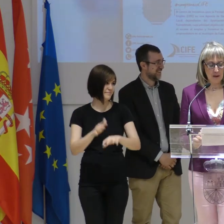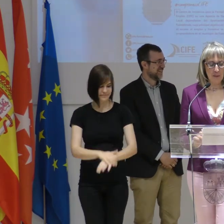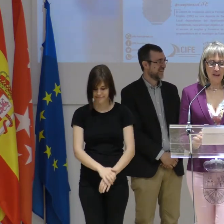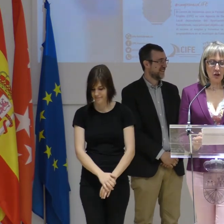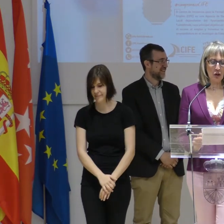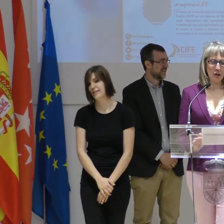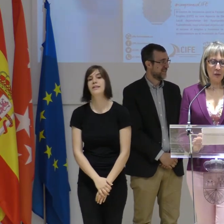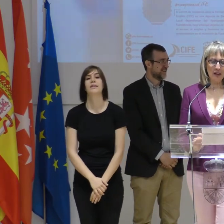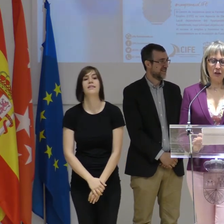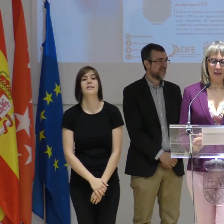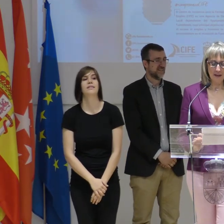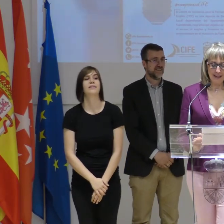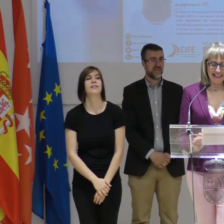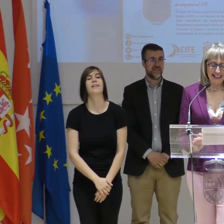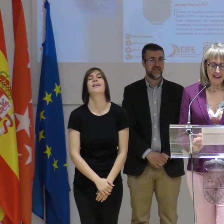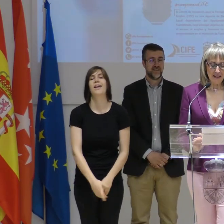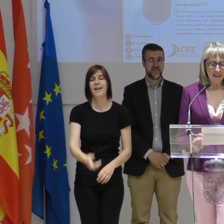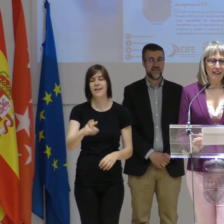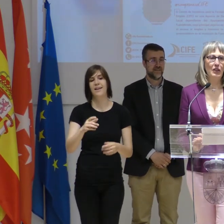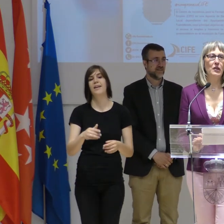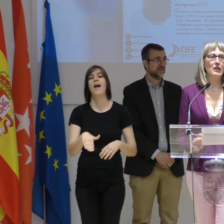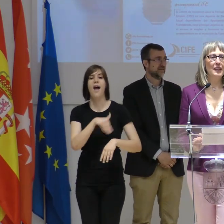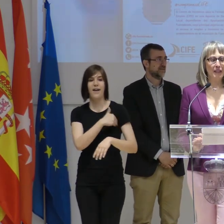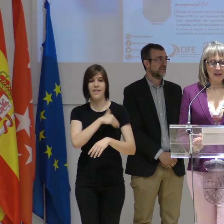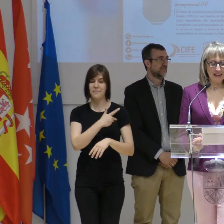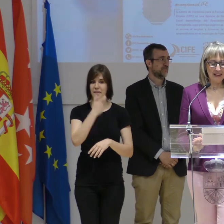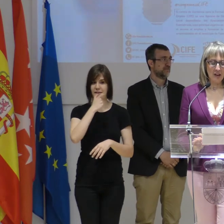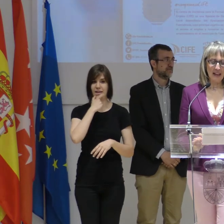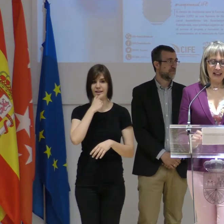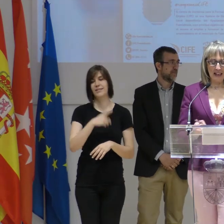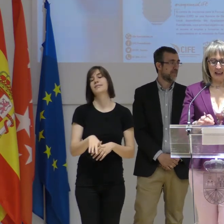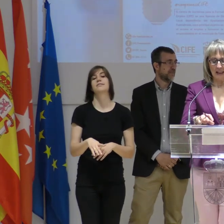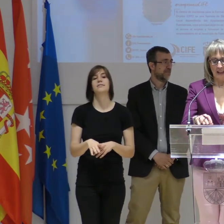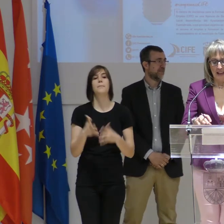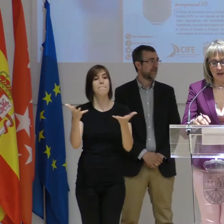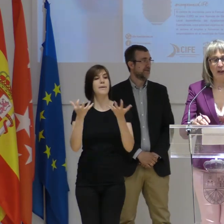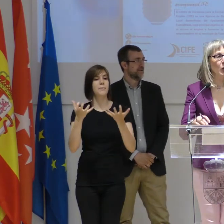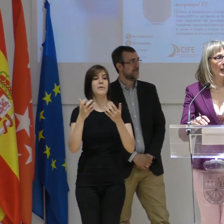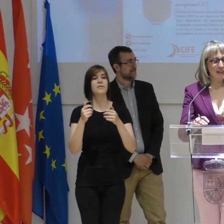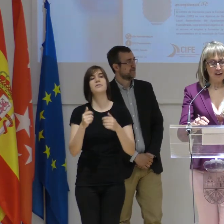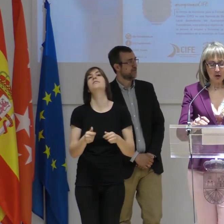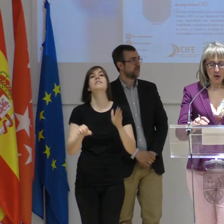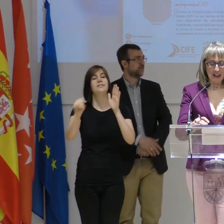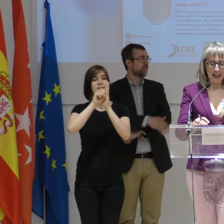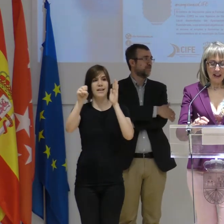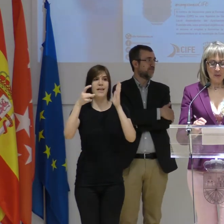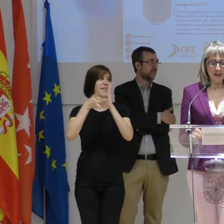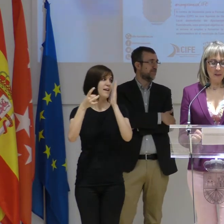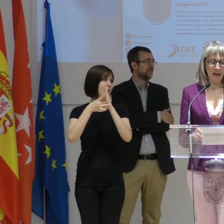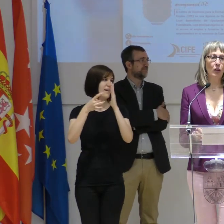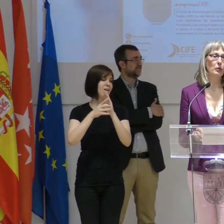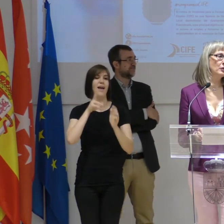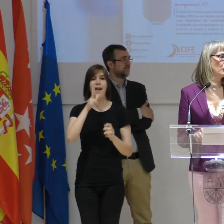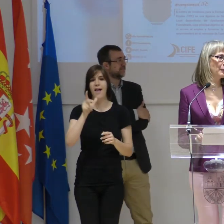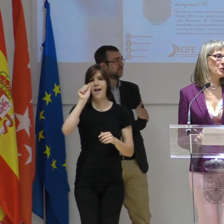Más premiados, London Education Center SL. Es otro de los que recibe este sello de calidad y sube a recoger el sello Doña Hanna Luis